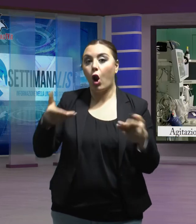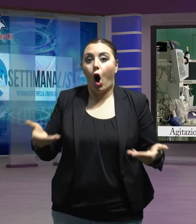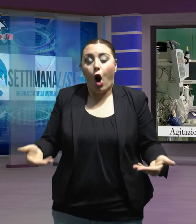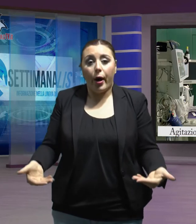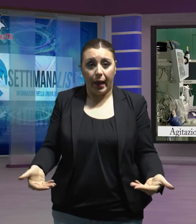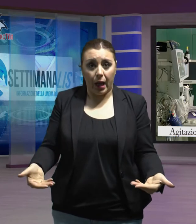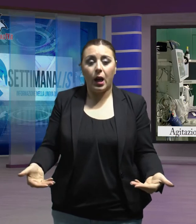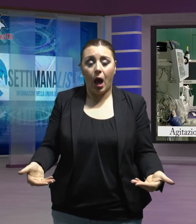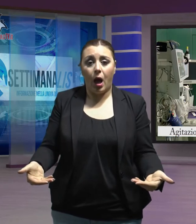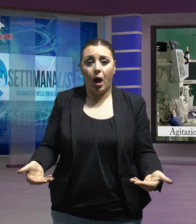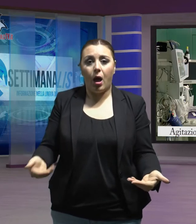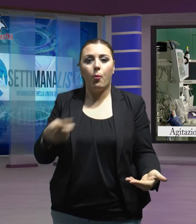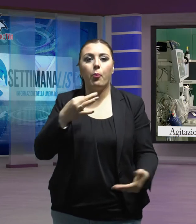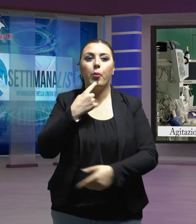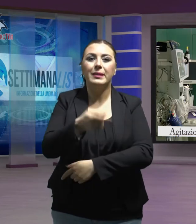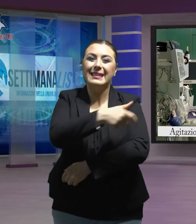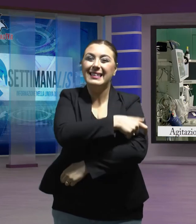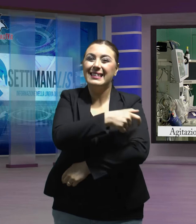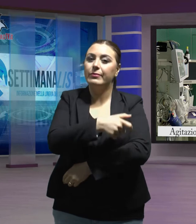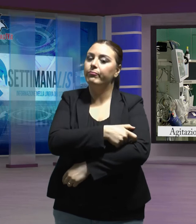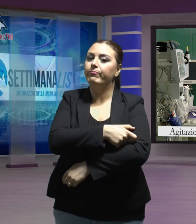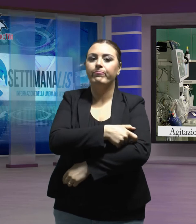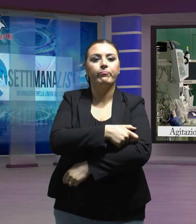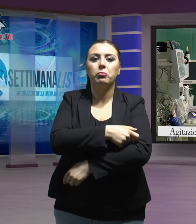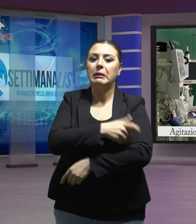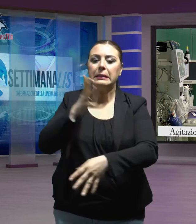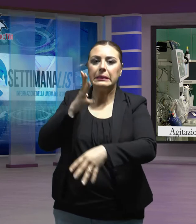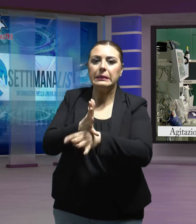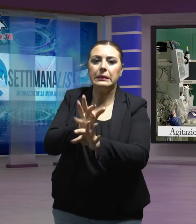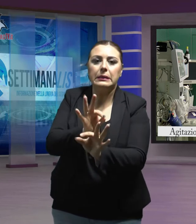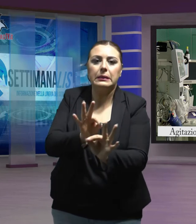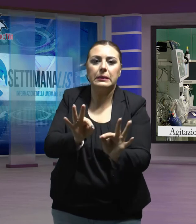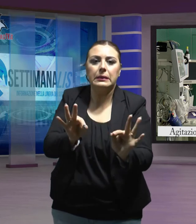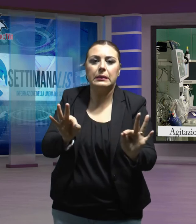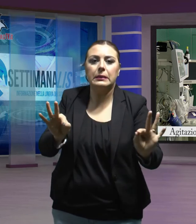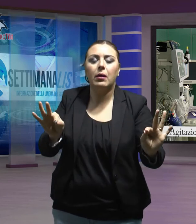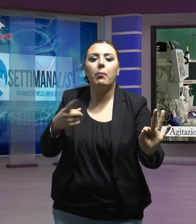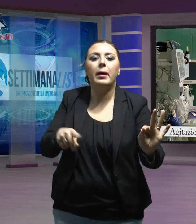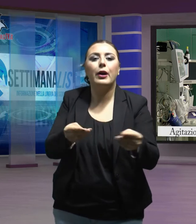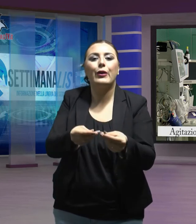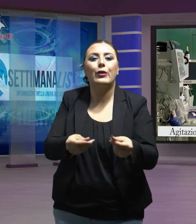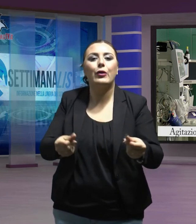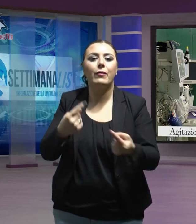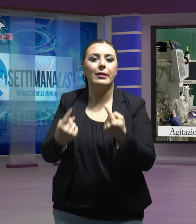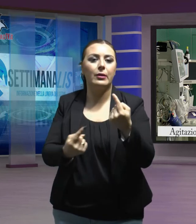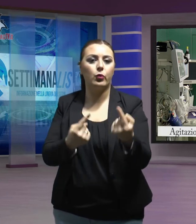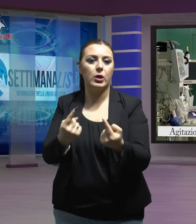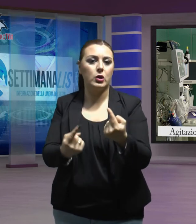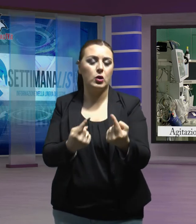secondo i sindacati, non è intervenuta per risolvere la situazione. Nei